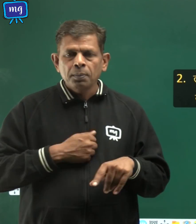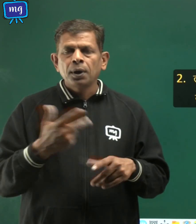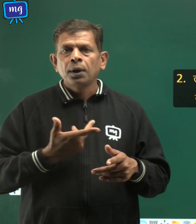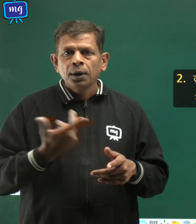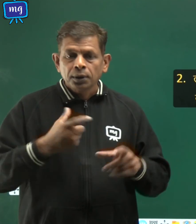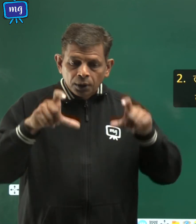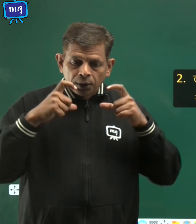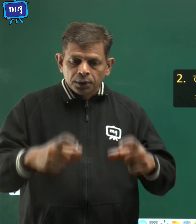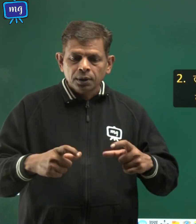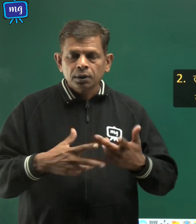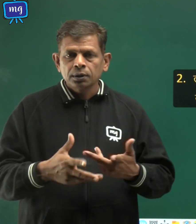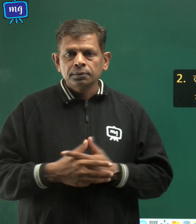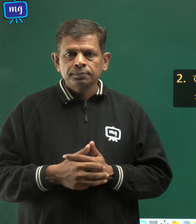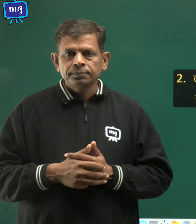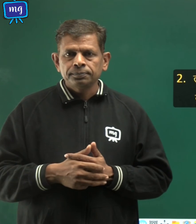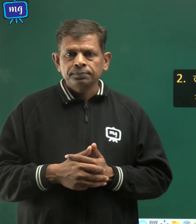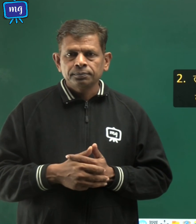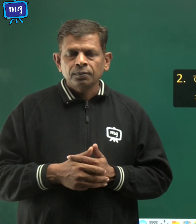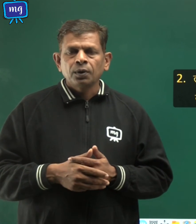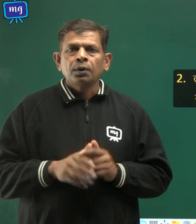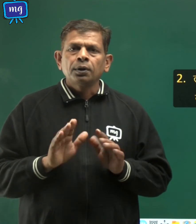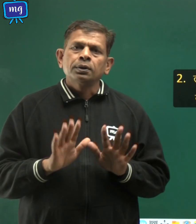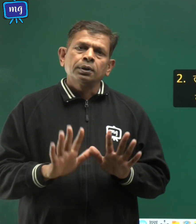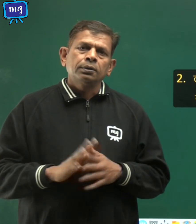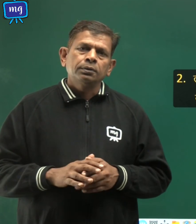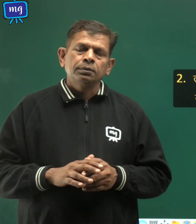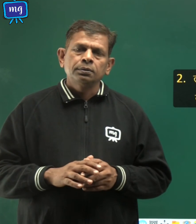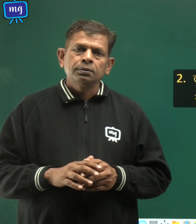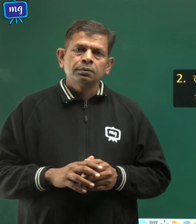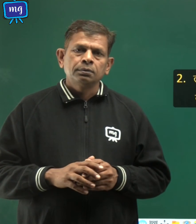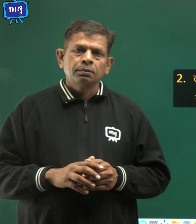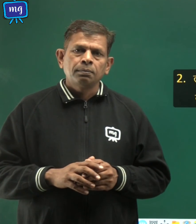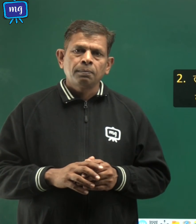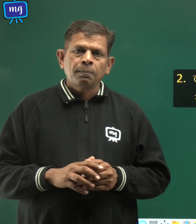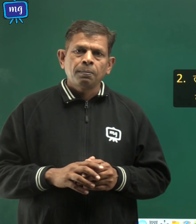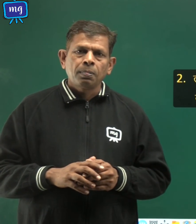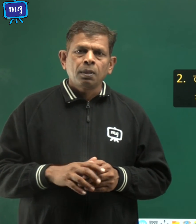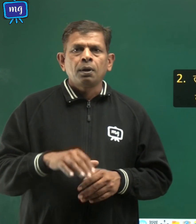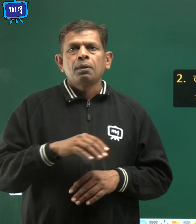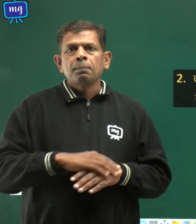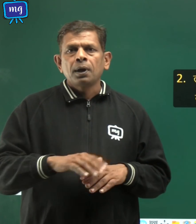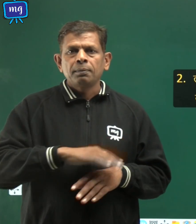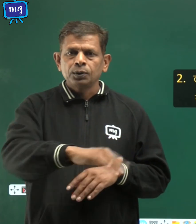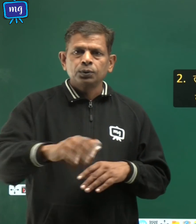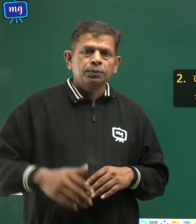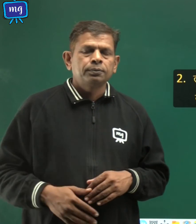सावधानी रखनी चाहिए तो प्यारे बच्चो